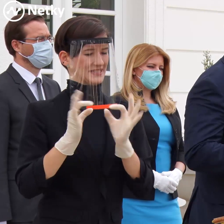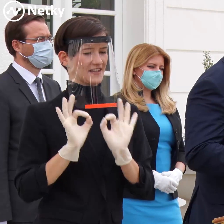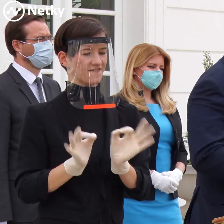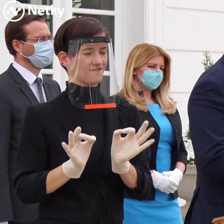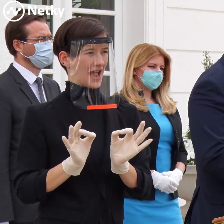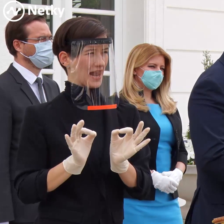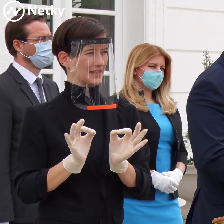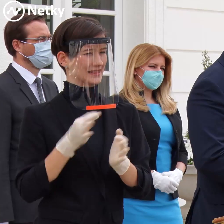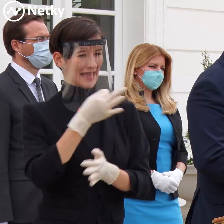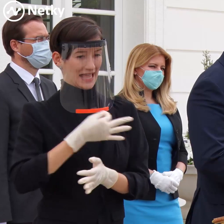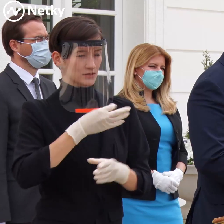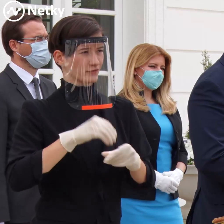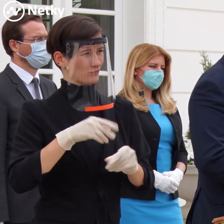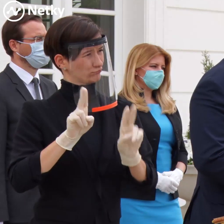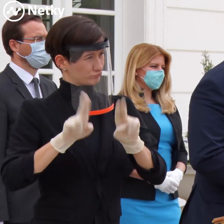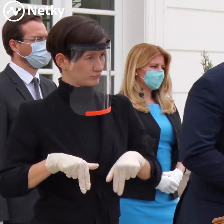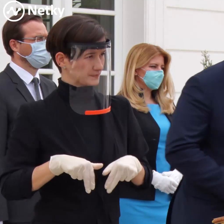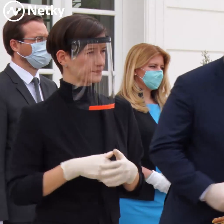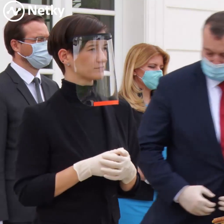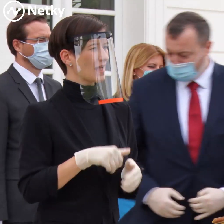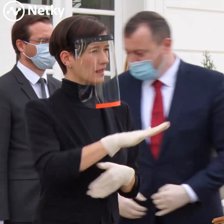Máme dostatok testov úplne pre každého zamestnanca.